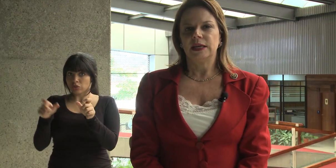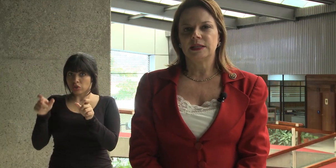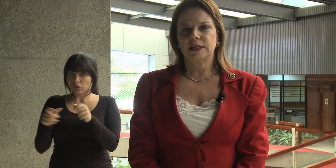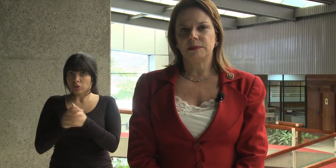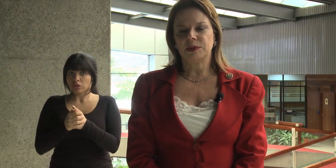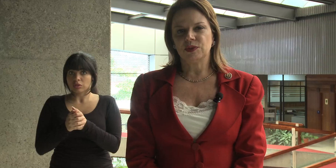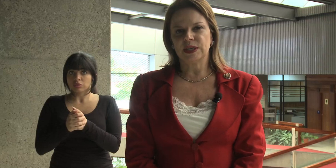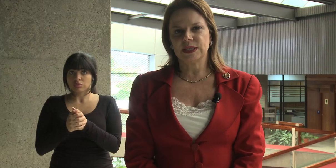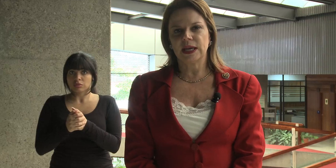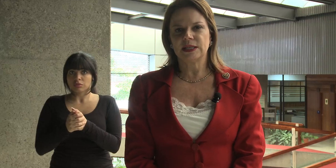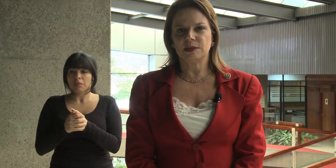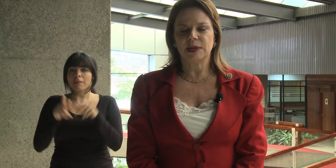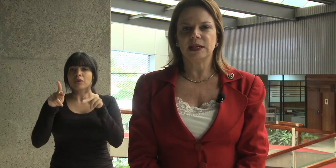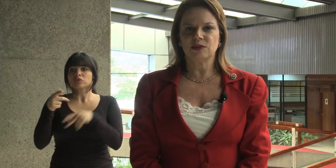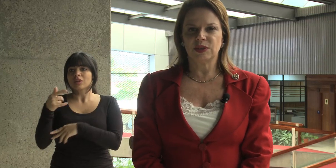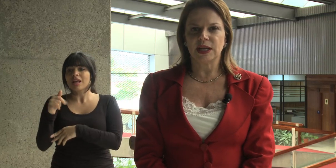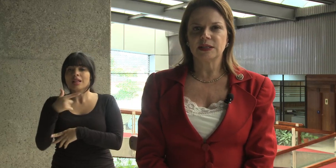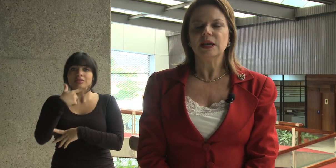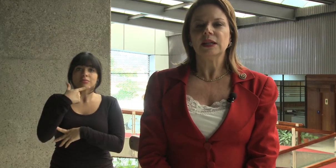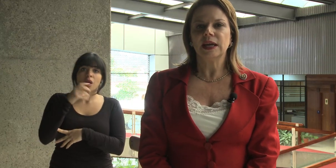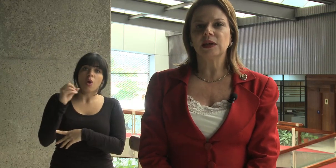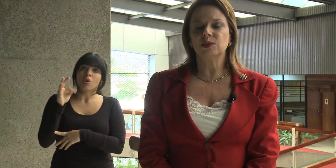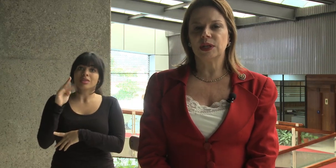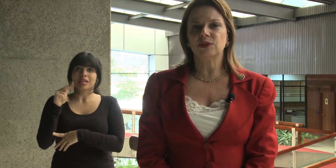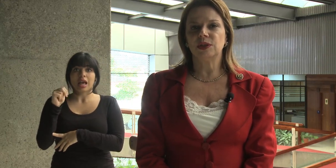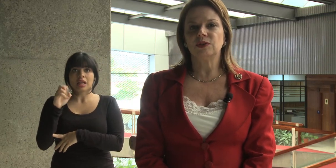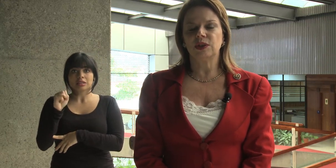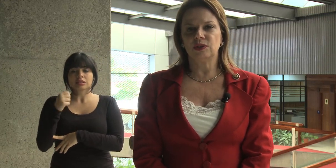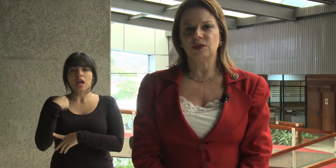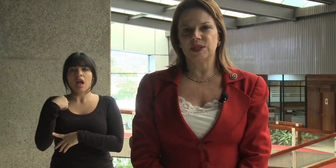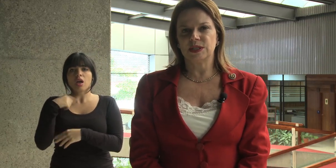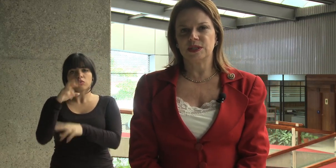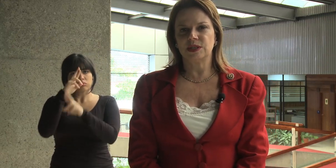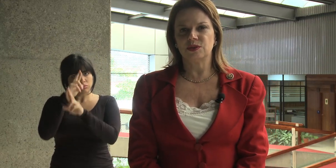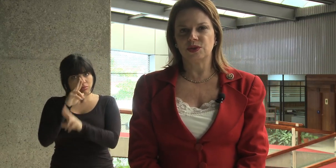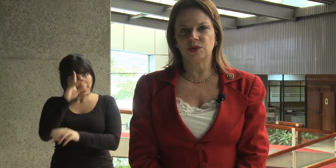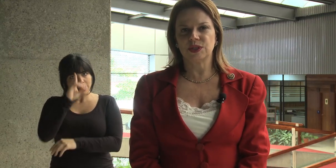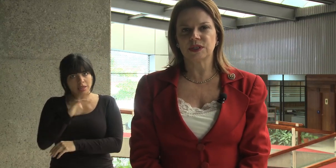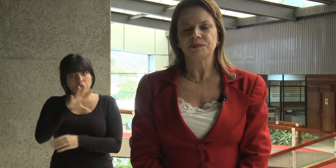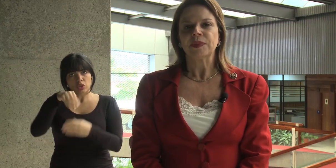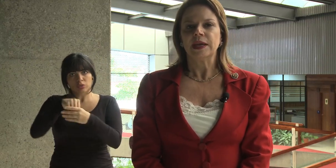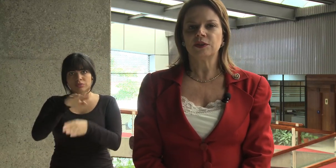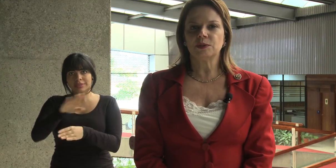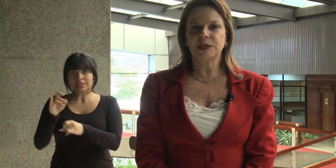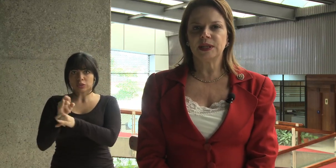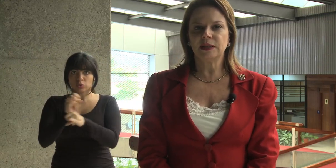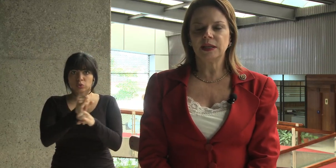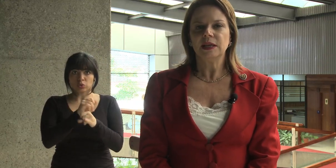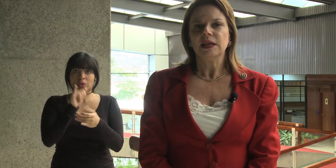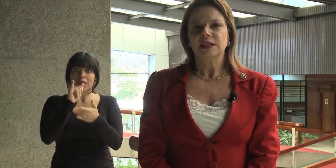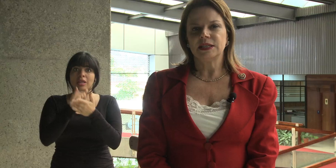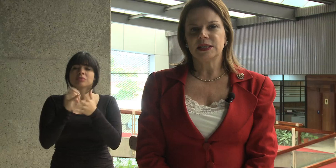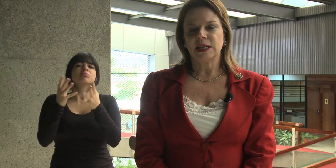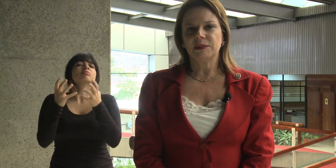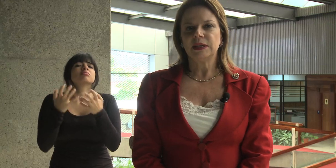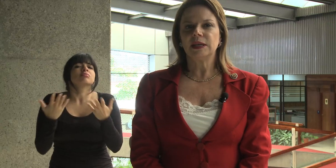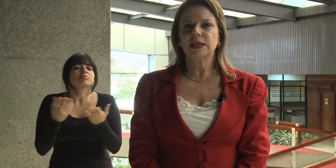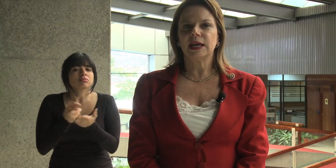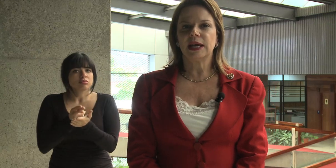sean personas gays, lesbianas o trans, tengan un trato digno dentro de estas instituciones. Esto pretende,